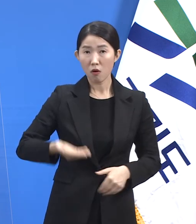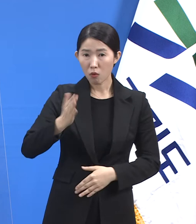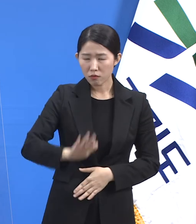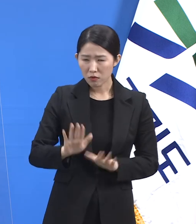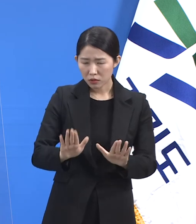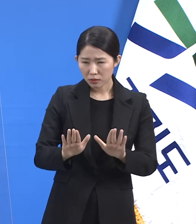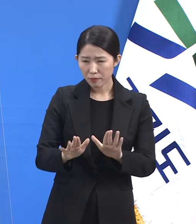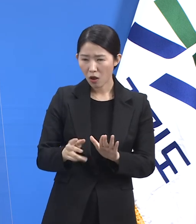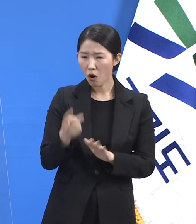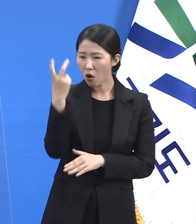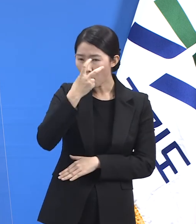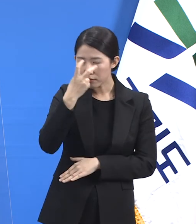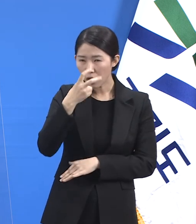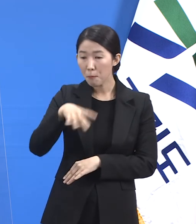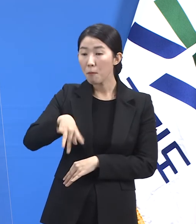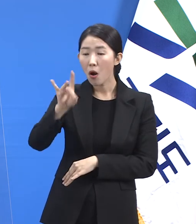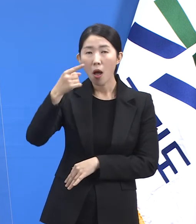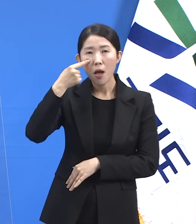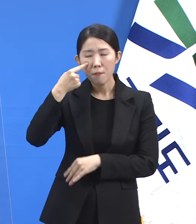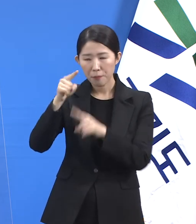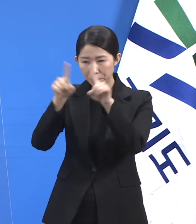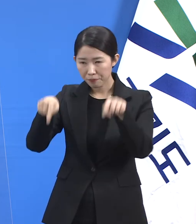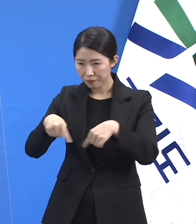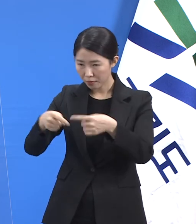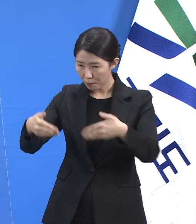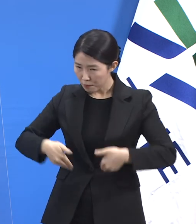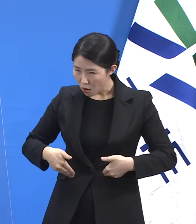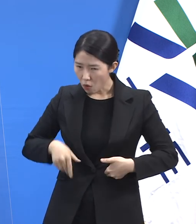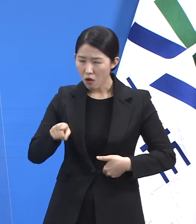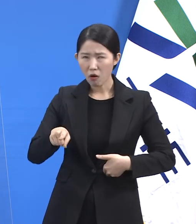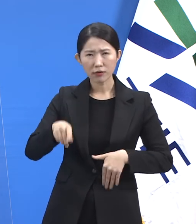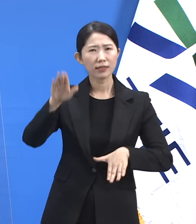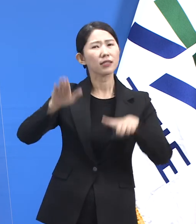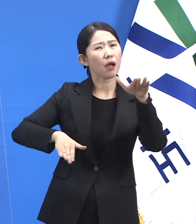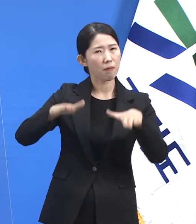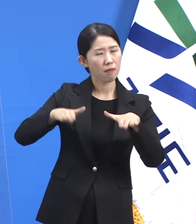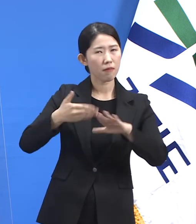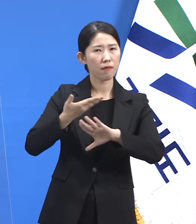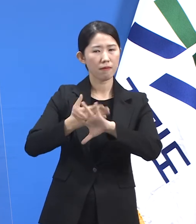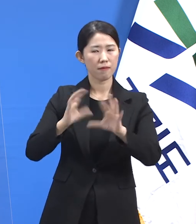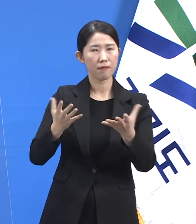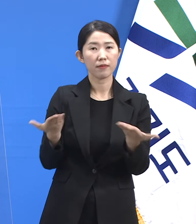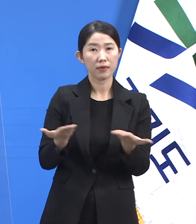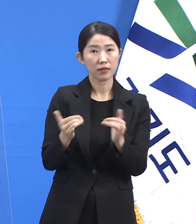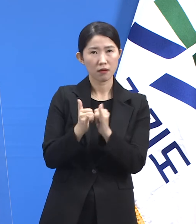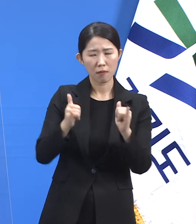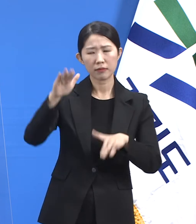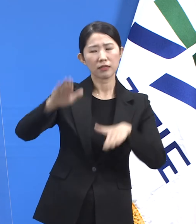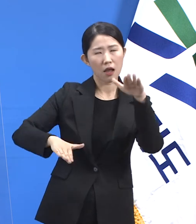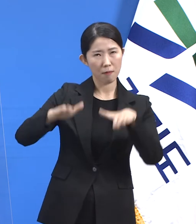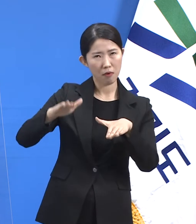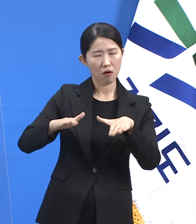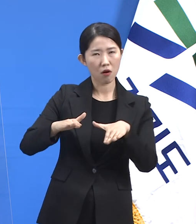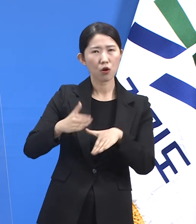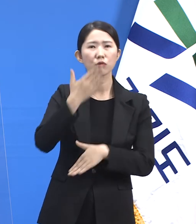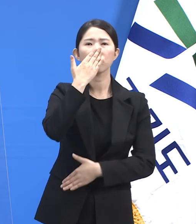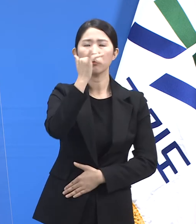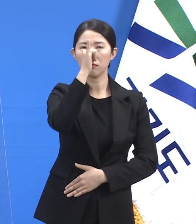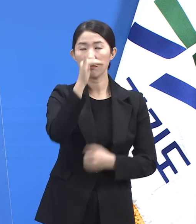차별이 될 수 있다는 의견도 있었습니다. 이에 경기도는 앞선 보도자료에서 언급했던